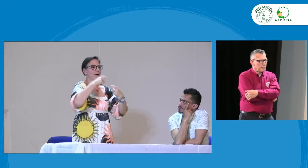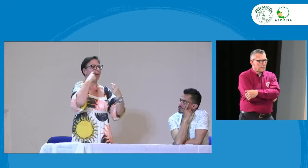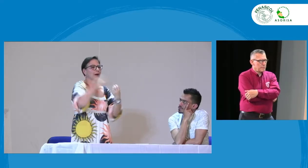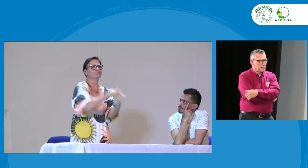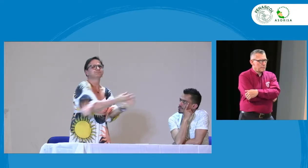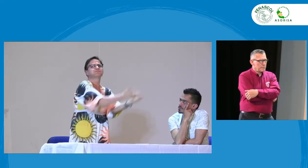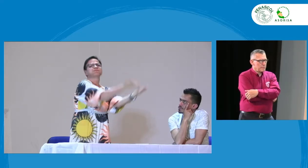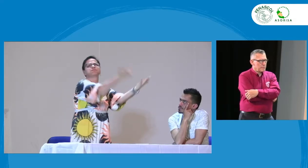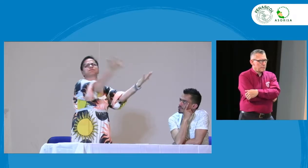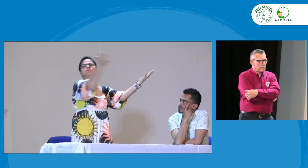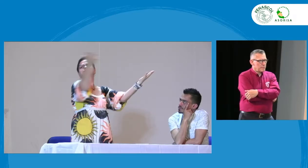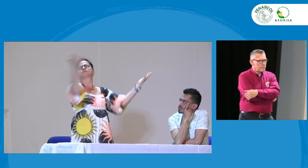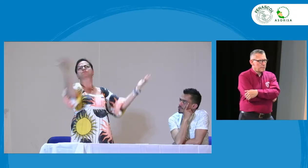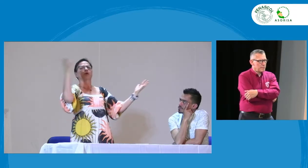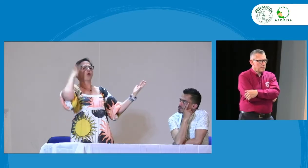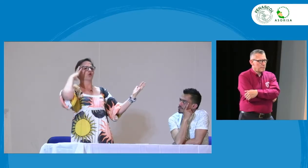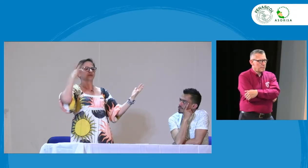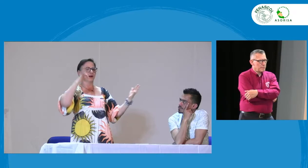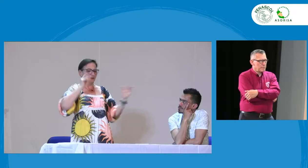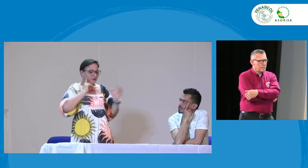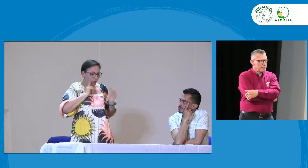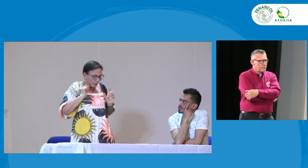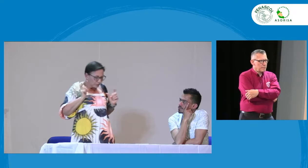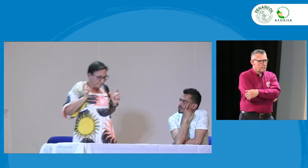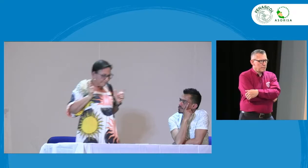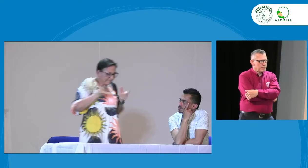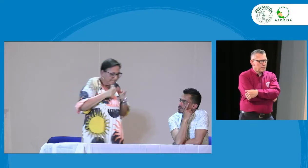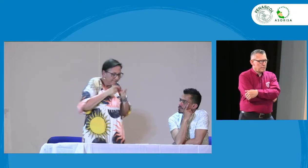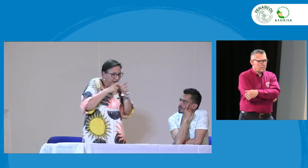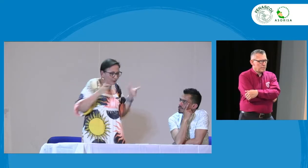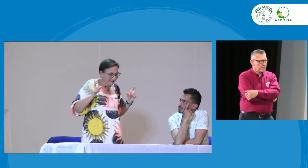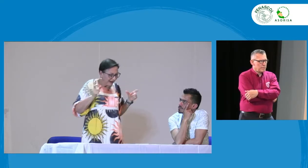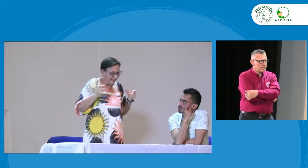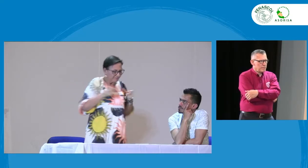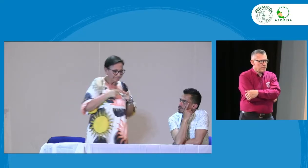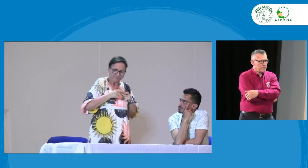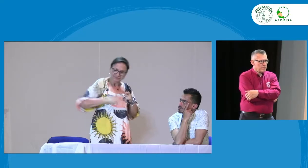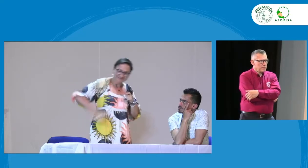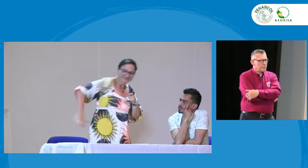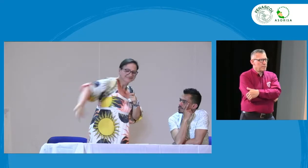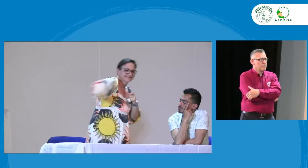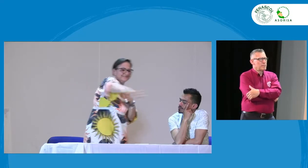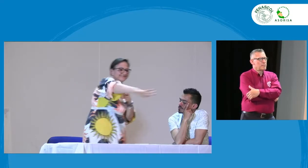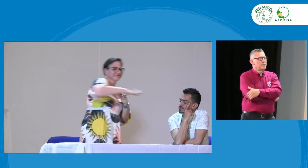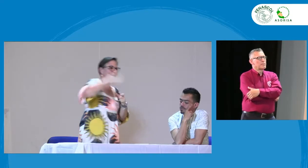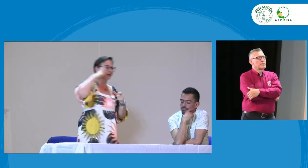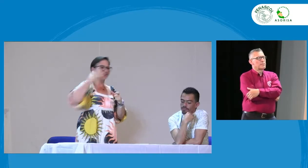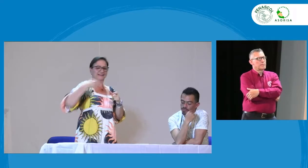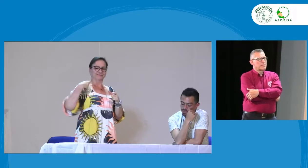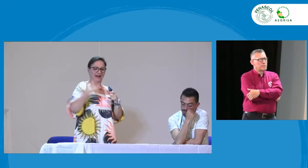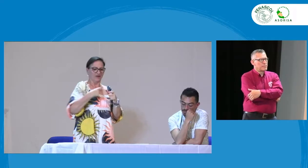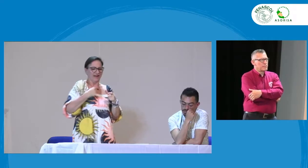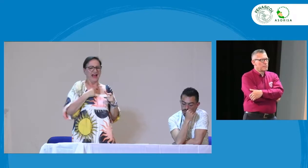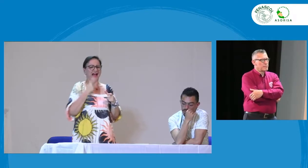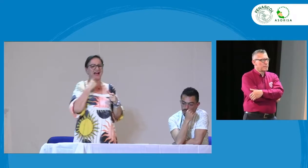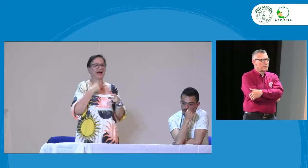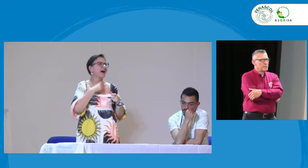en el bilingüismo ¿sí? en el español porque estamos en un entorno mayoritariamente hispanohablante